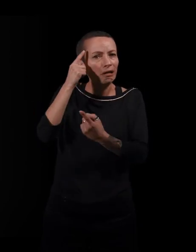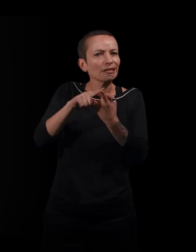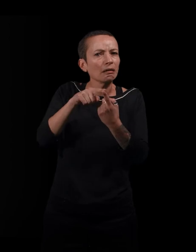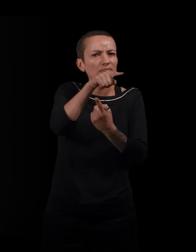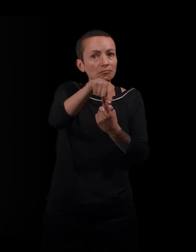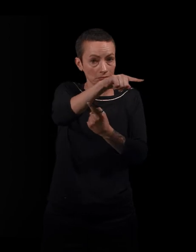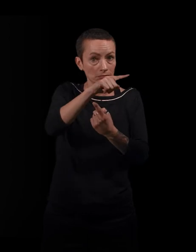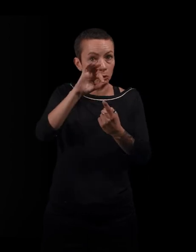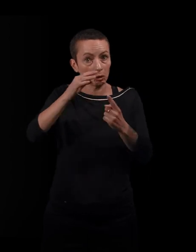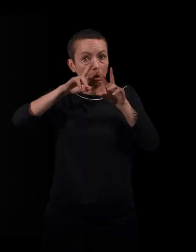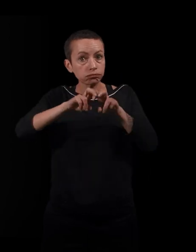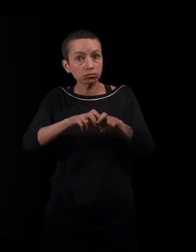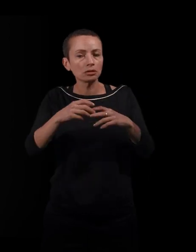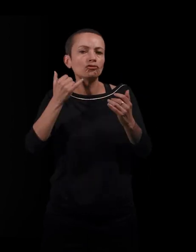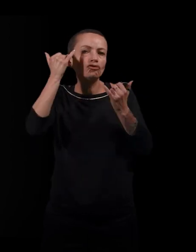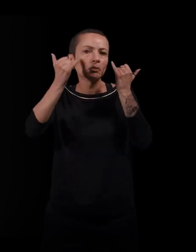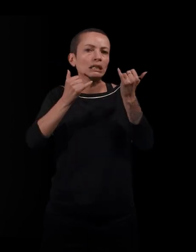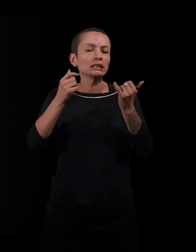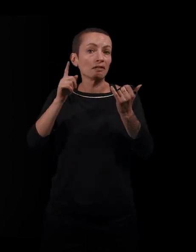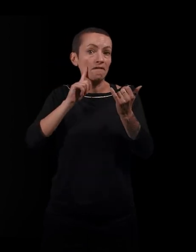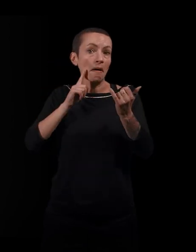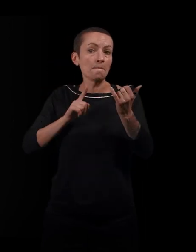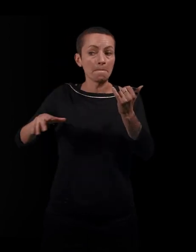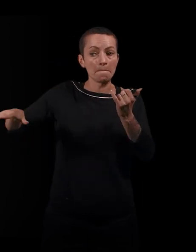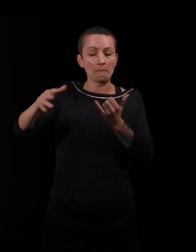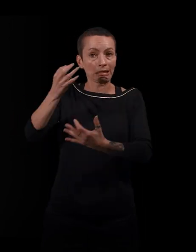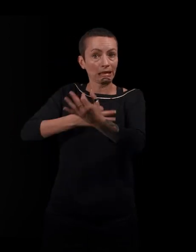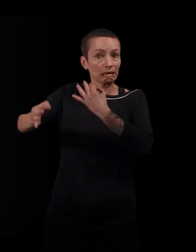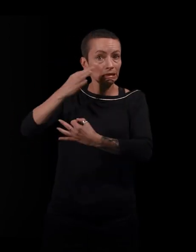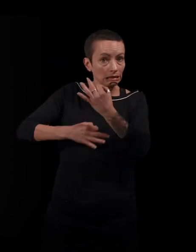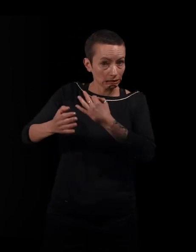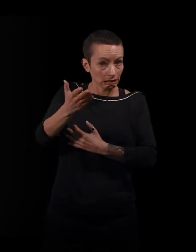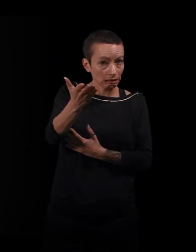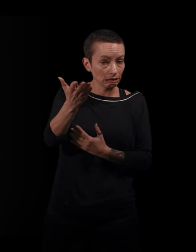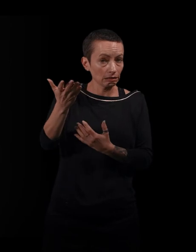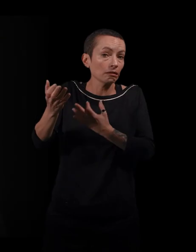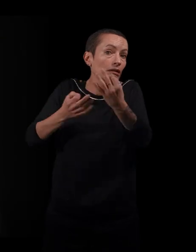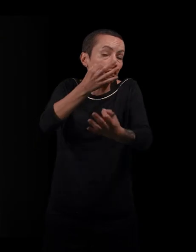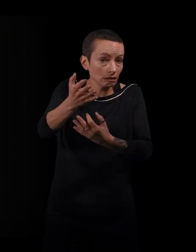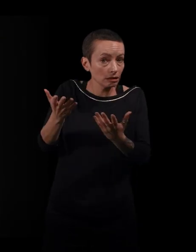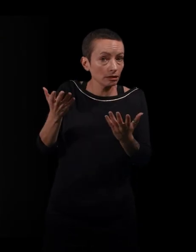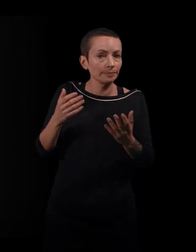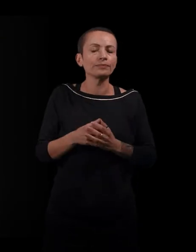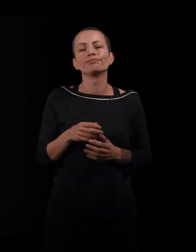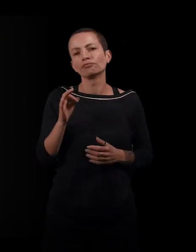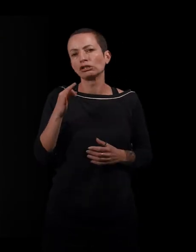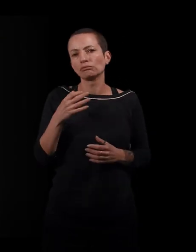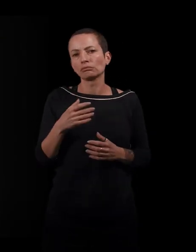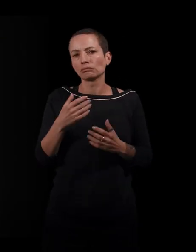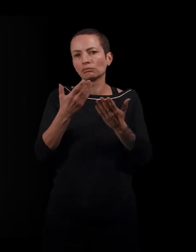que c'est ce que vous ont dit les femmes que vous avez interviewées pour cette étude. Oui, il y a beaucoup de travaux là-dessus. Moi, je raconte dans le livre,